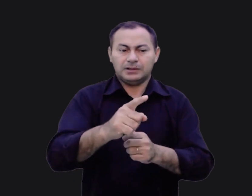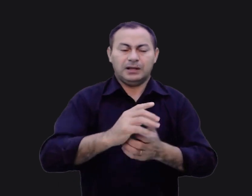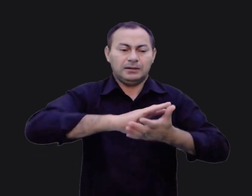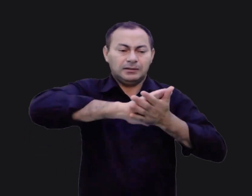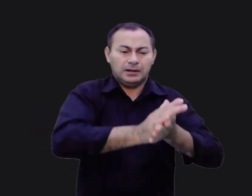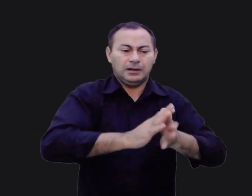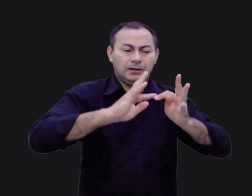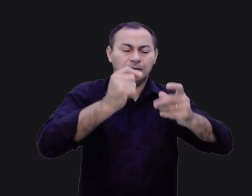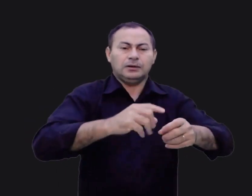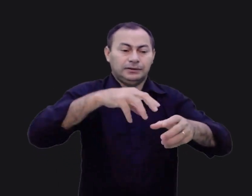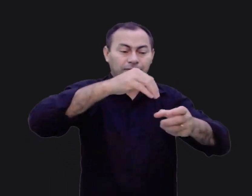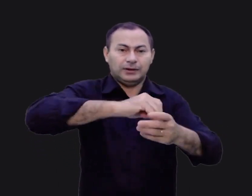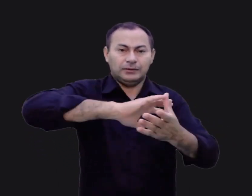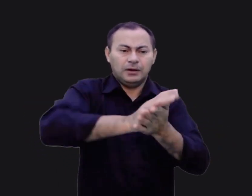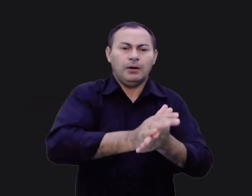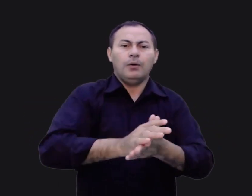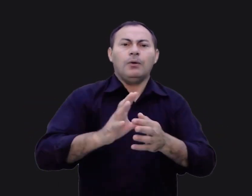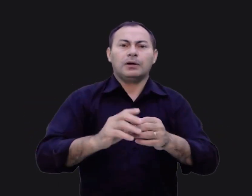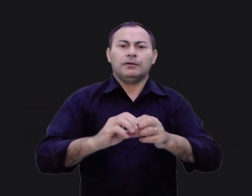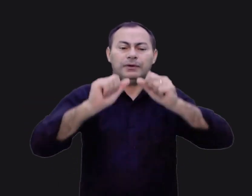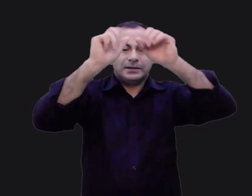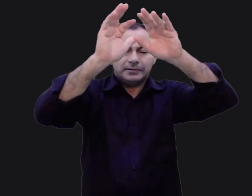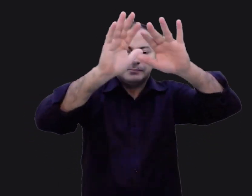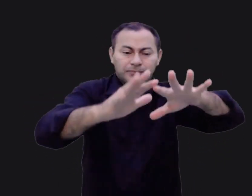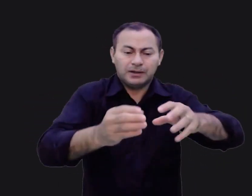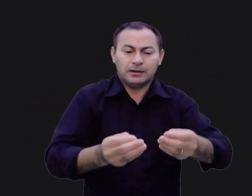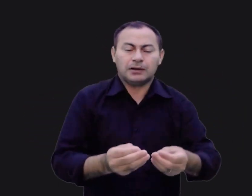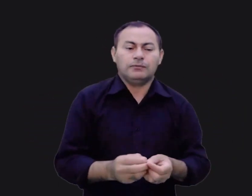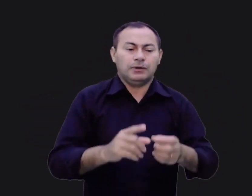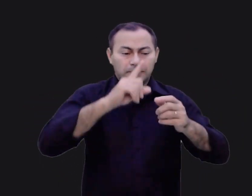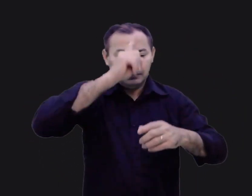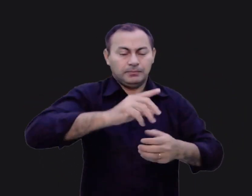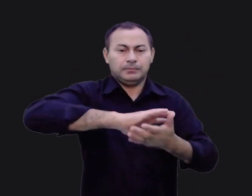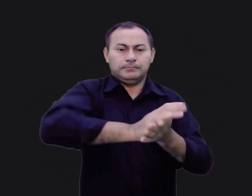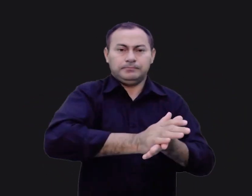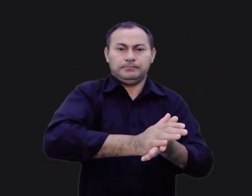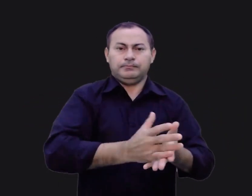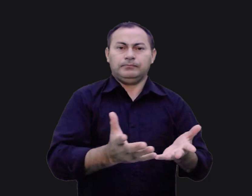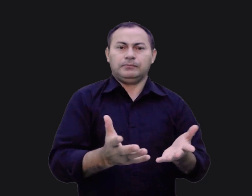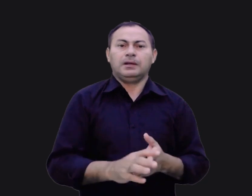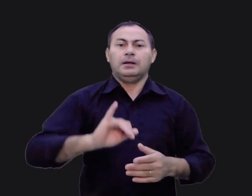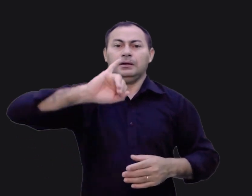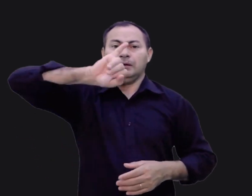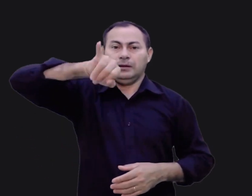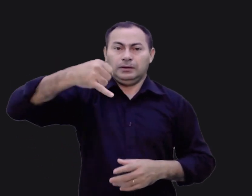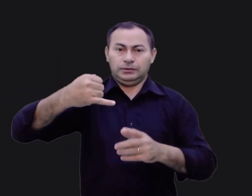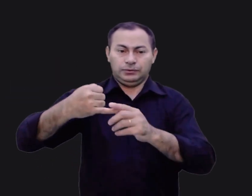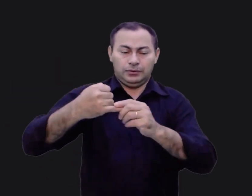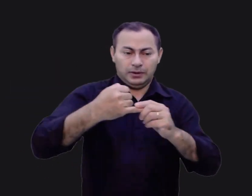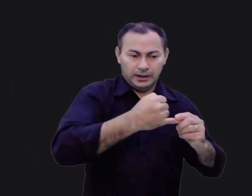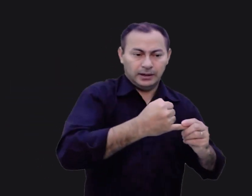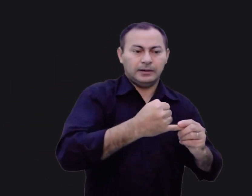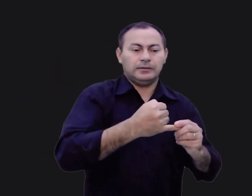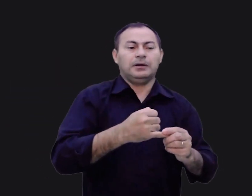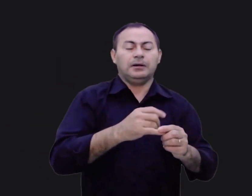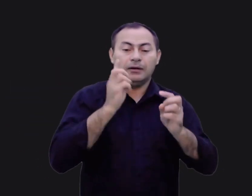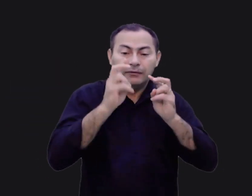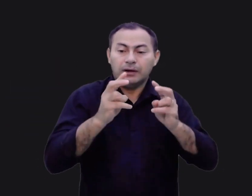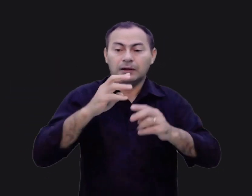se não destruírem do meio de vós o que foi consagrado à destruição. Foi então que Josué teve que passar em revista